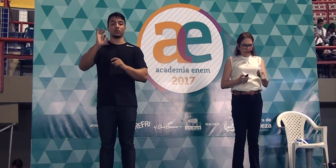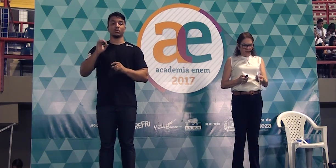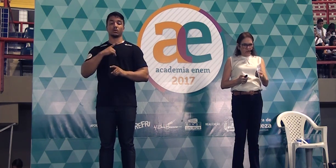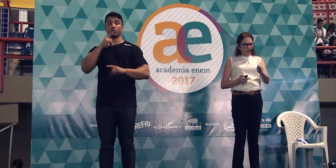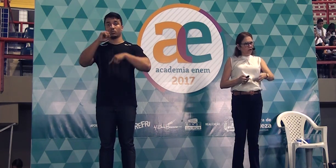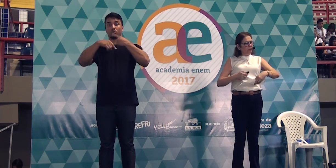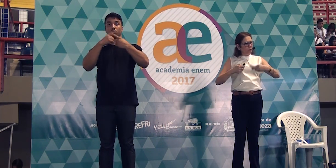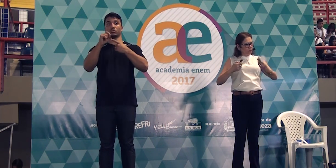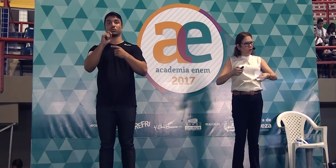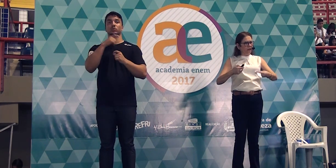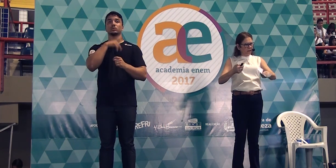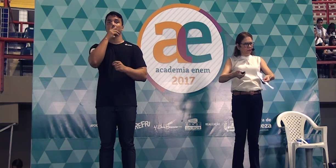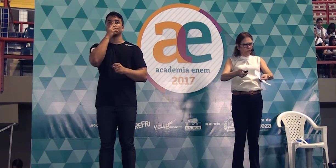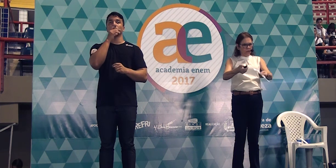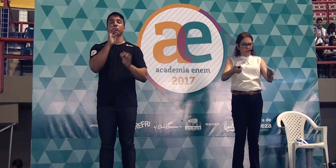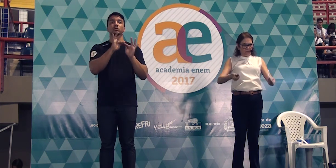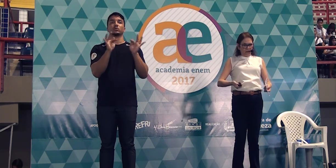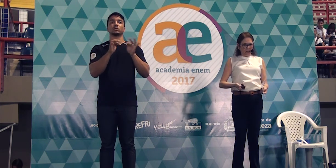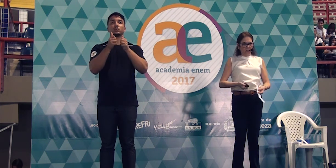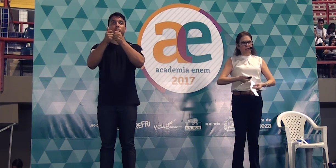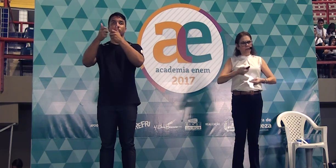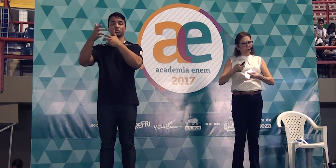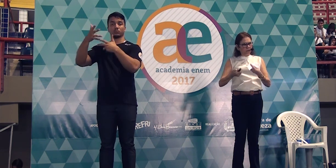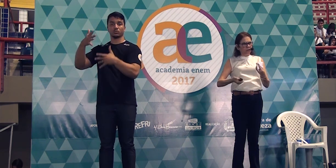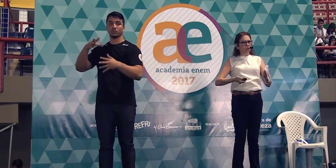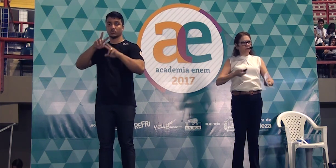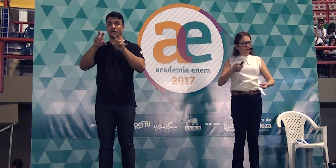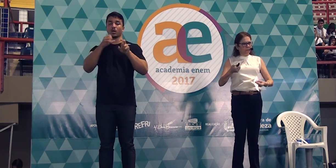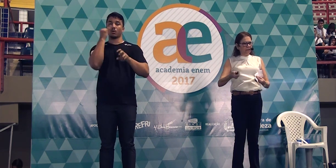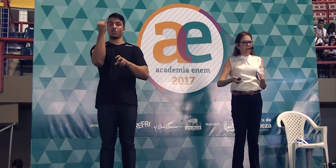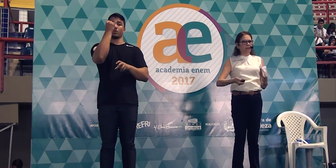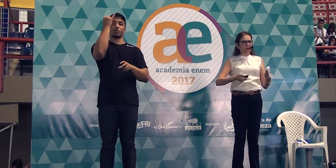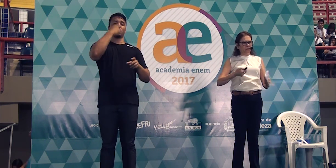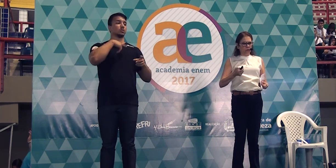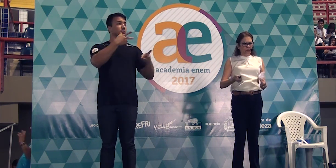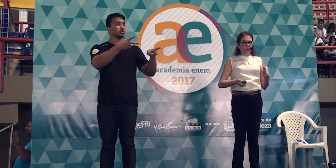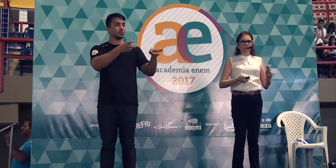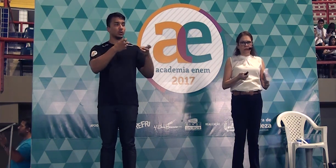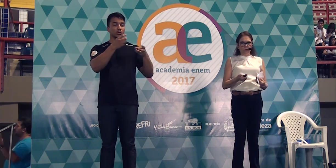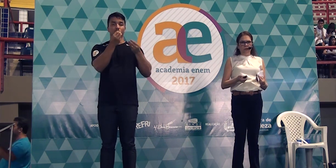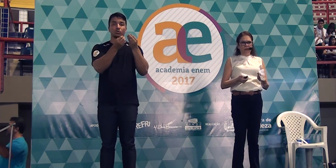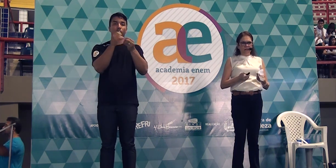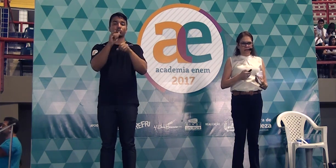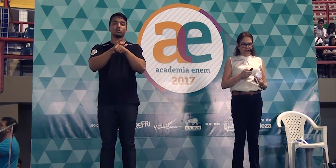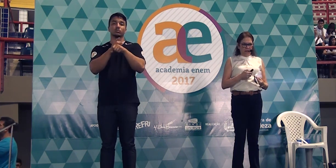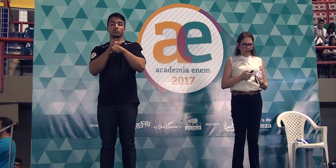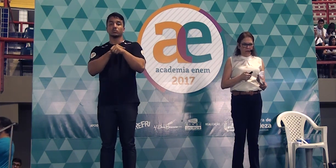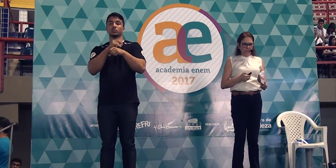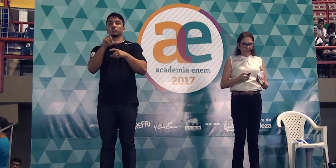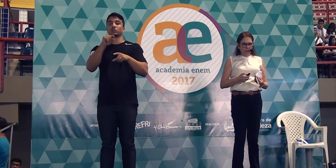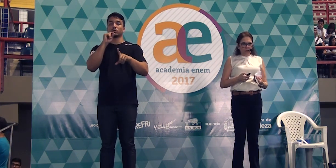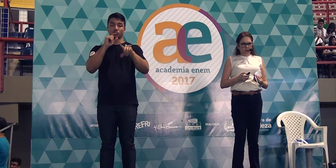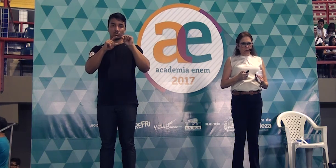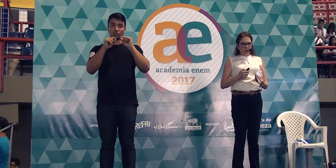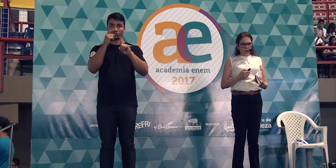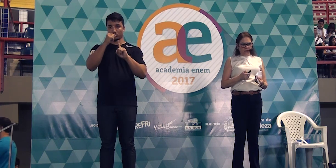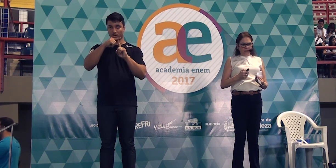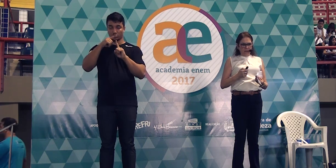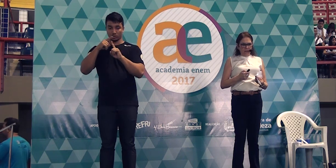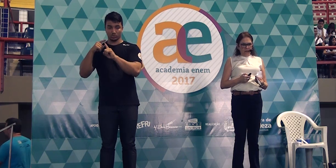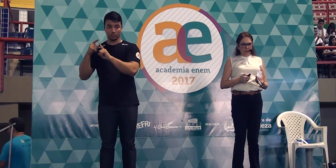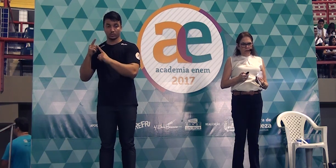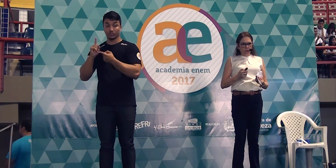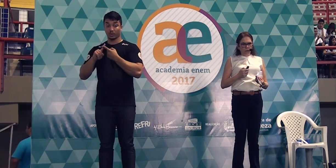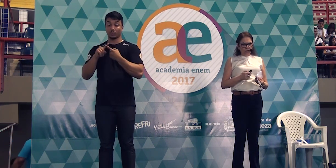era só eu comentando o eu já falei que é importante você perceber escolher o modelo que mais se adequa eu